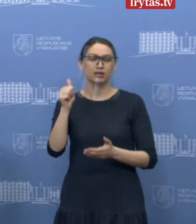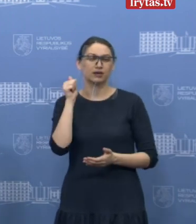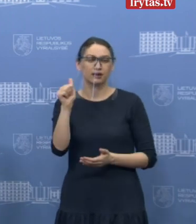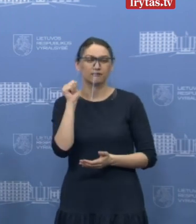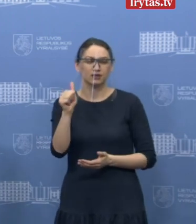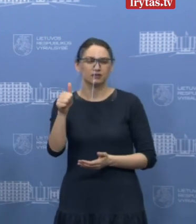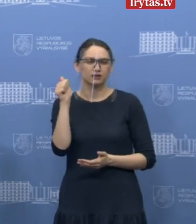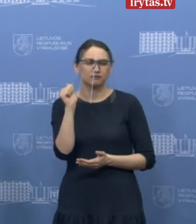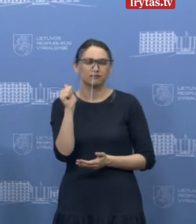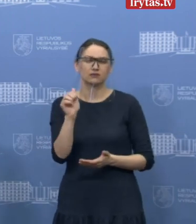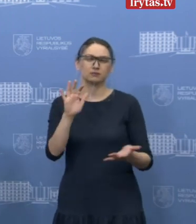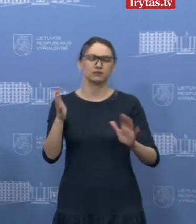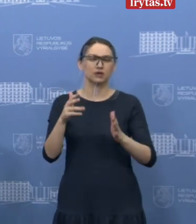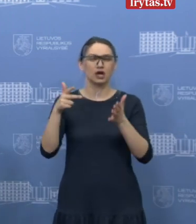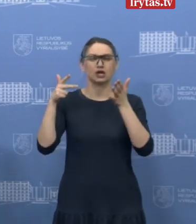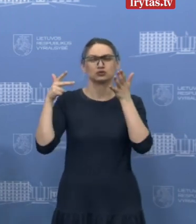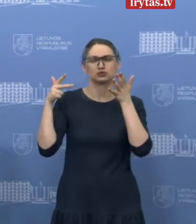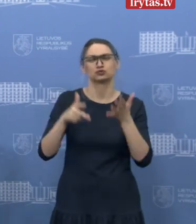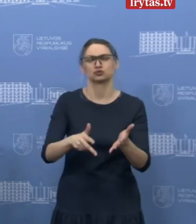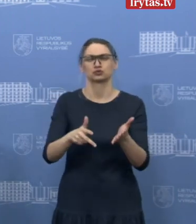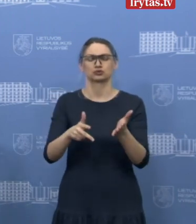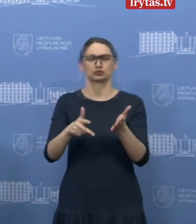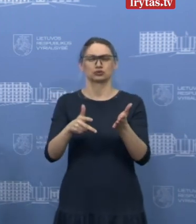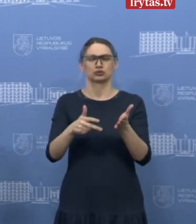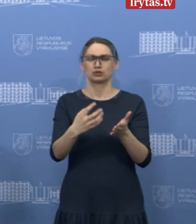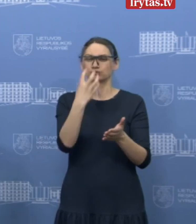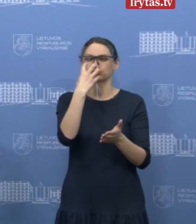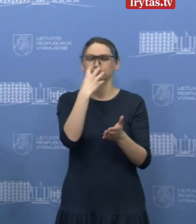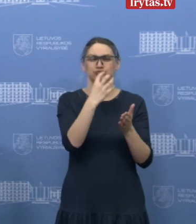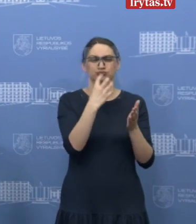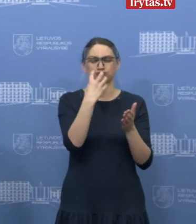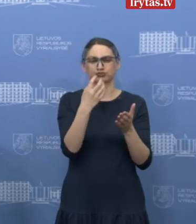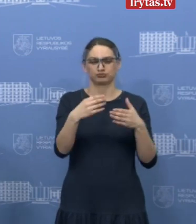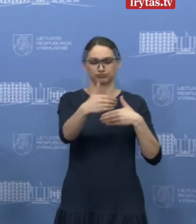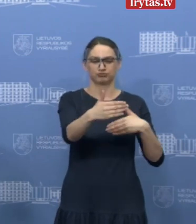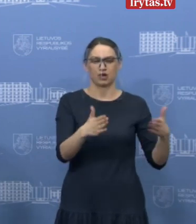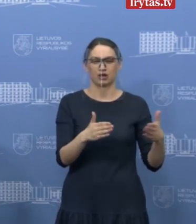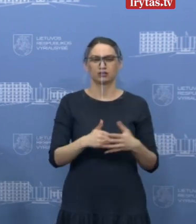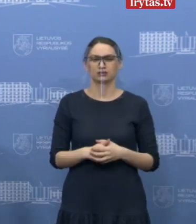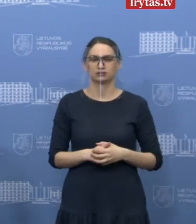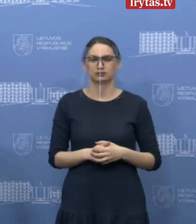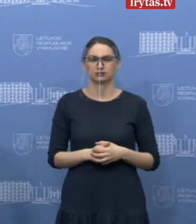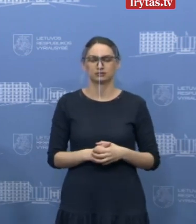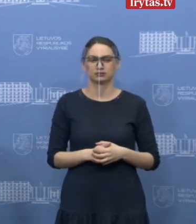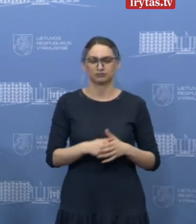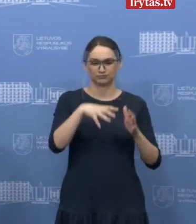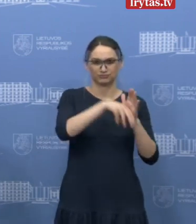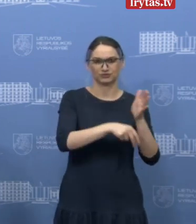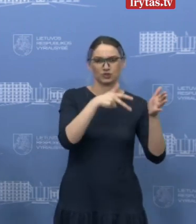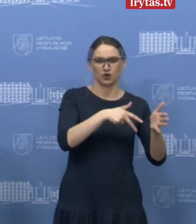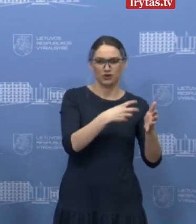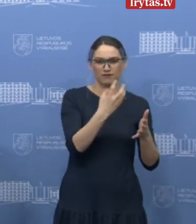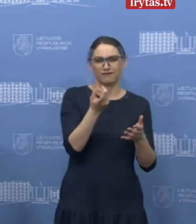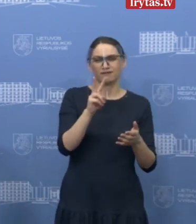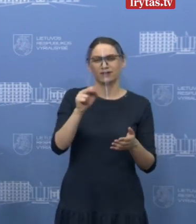pristatoma po 8 tūkstančius tų respiratorių ir gydytojai tikrai iš karto